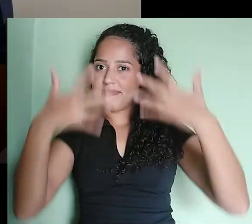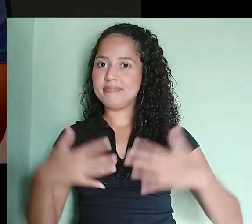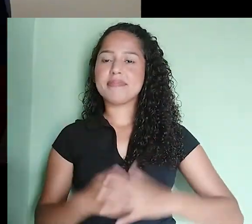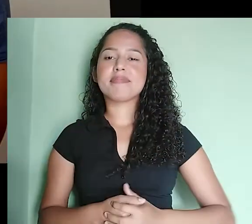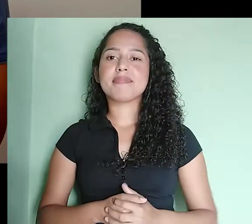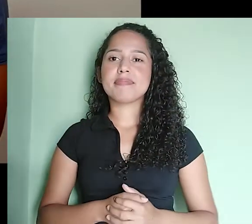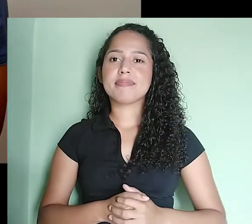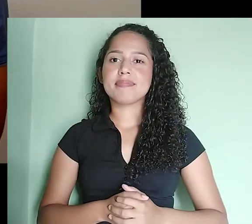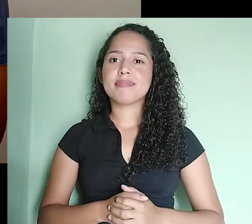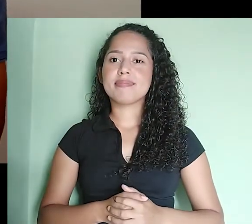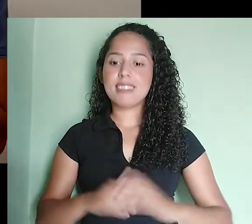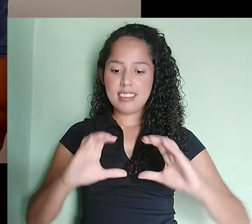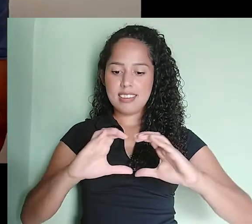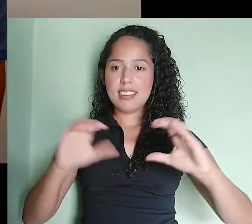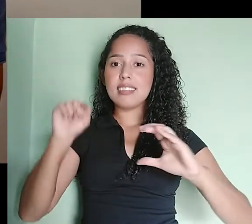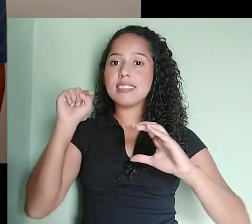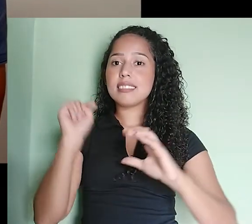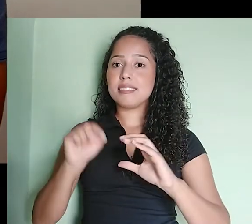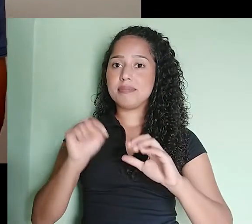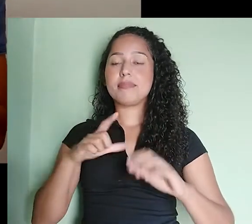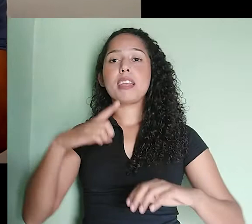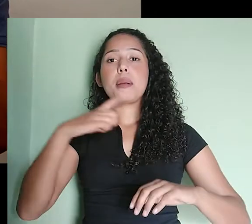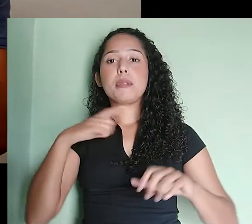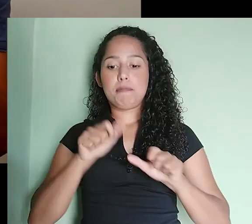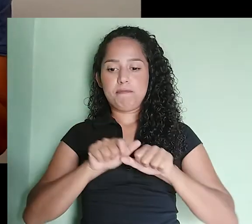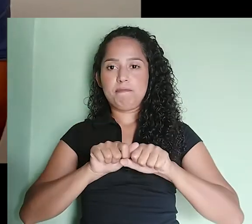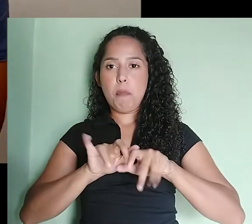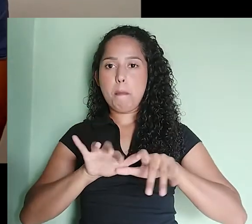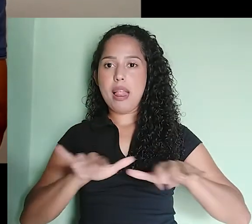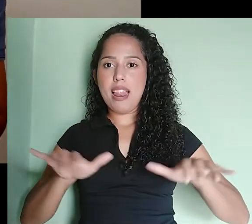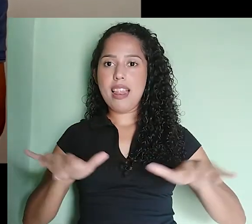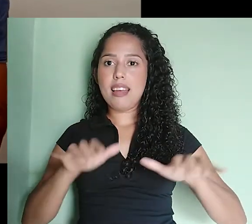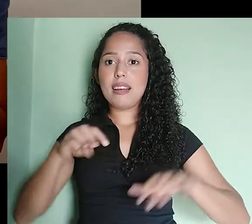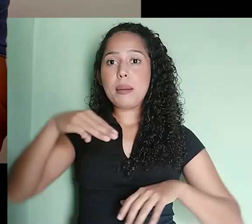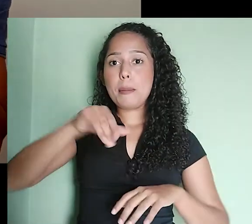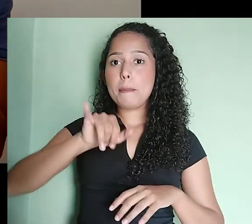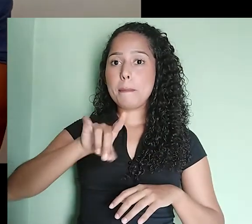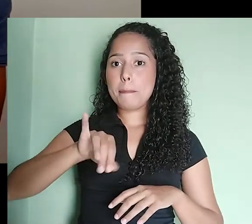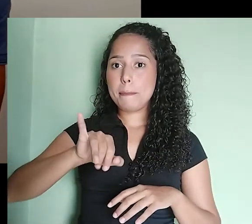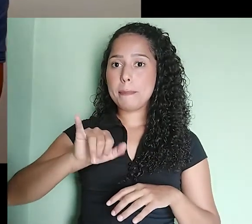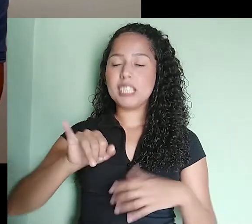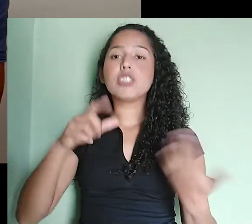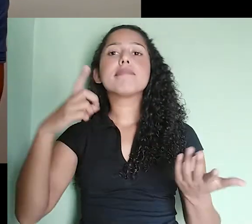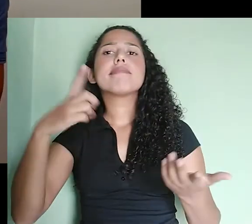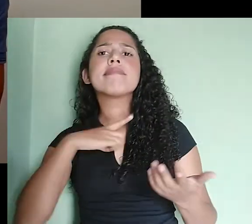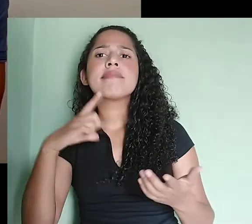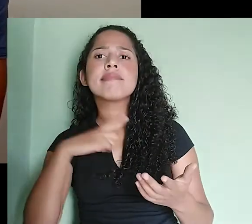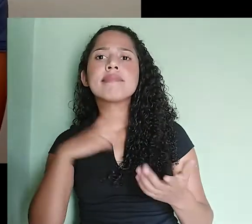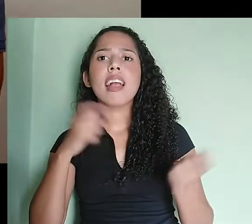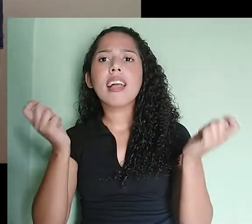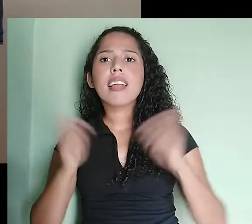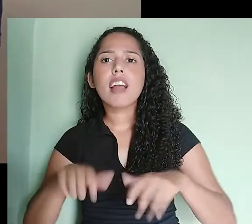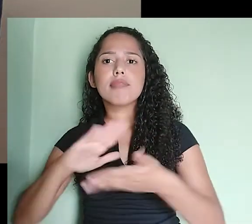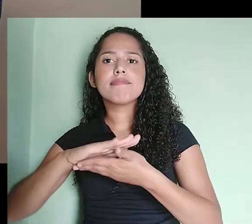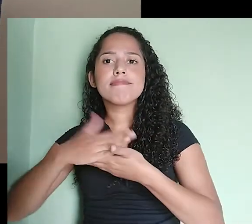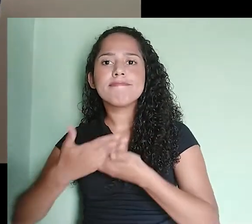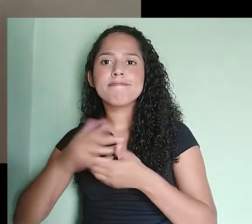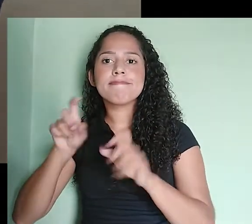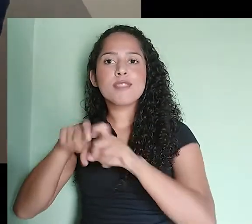Um teclado MIDI é muito importante para você controlar os instrumentos virtuais do seu computador. Tudo isso graças a essa